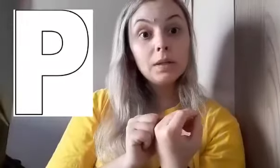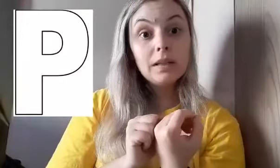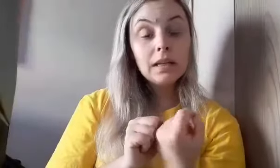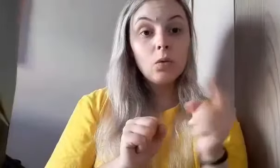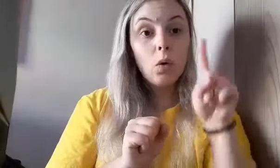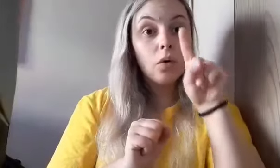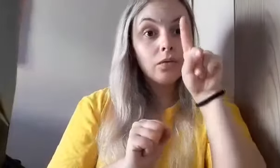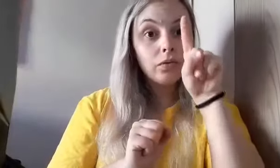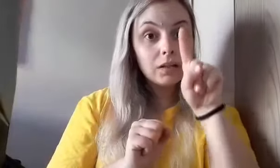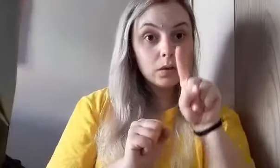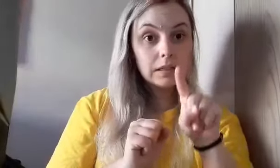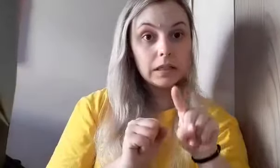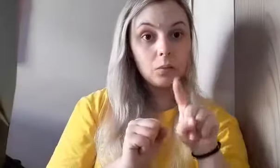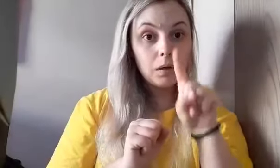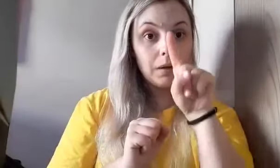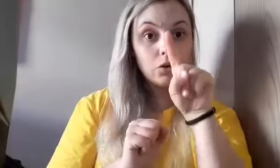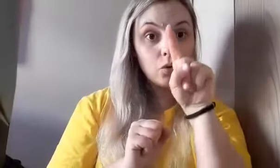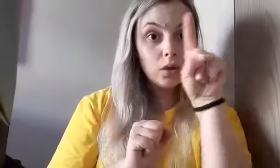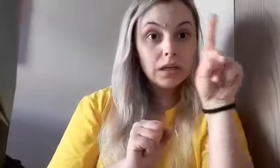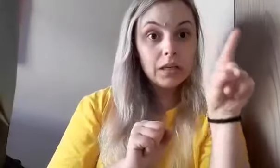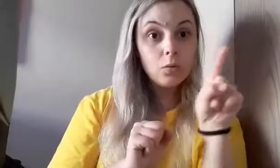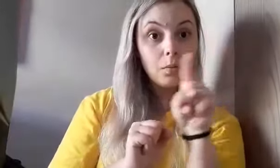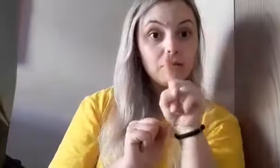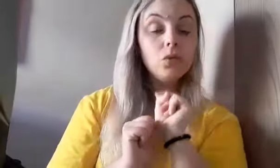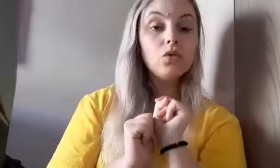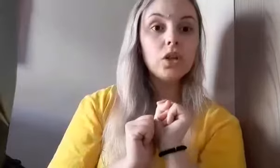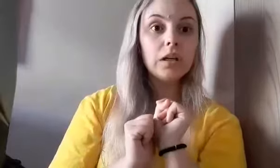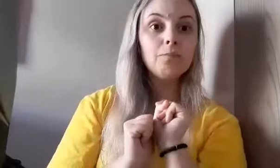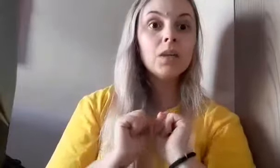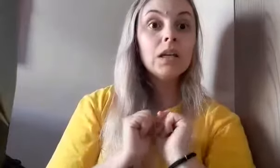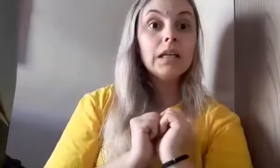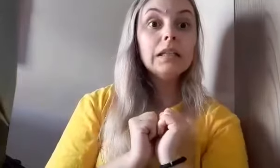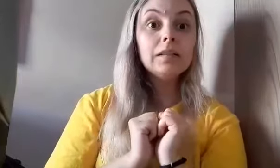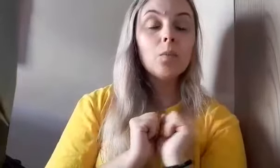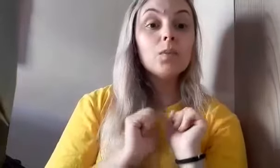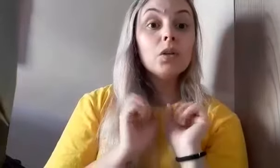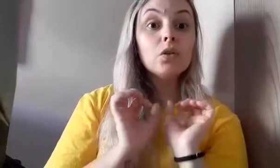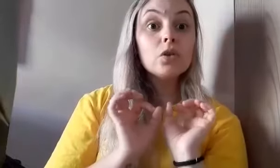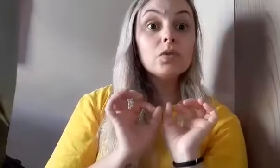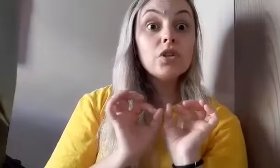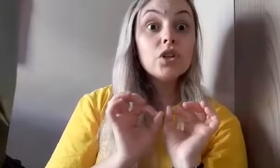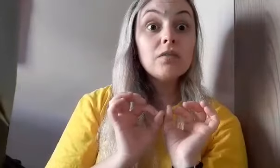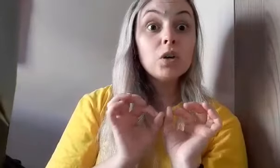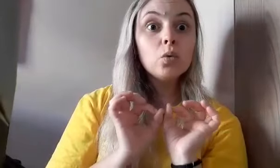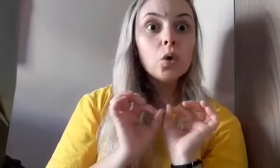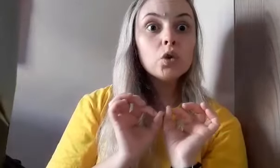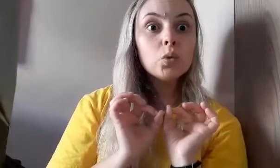Pedrinho, ó. Faz o risquinho pra baixo e uma voltinha. Então, nós vamos escrever com o nosso